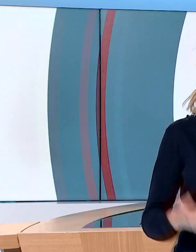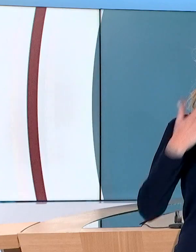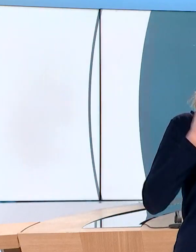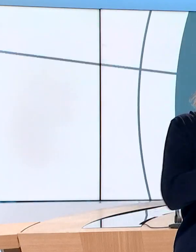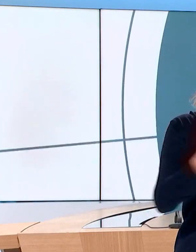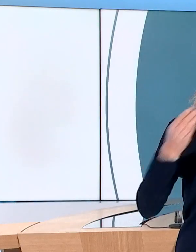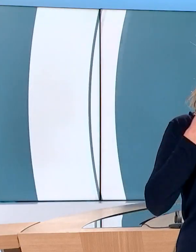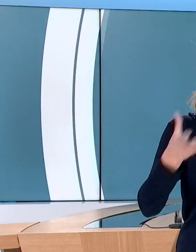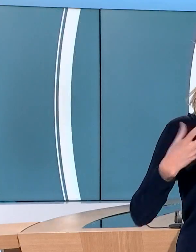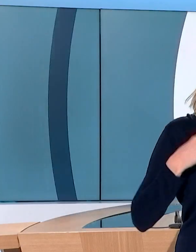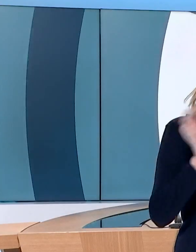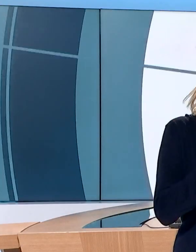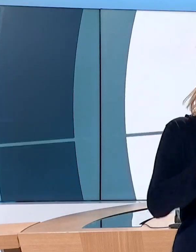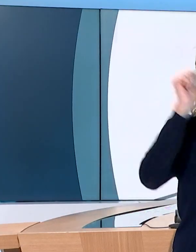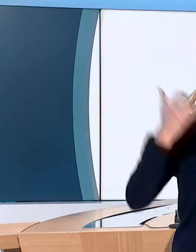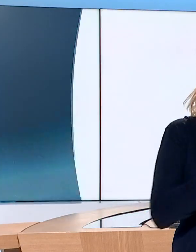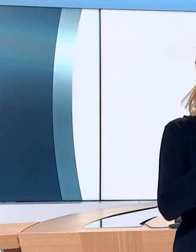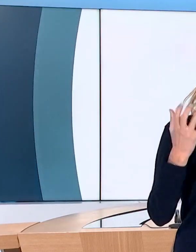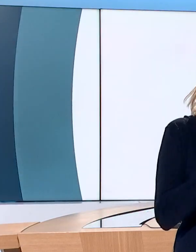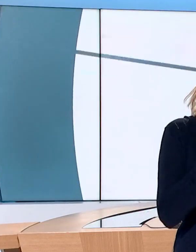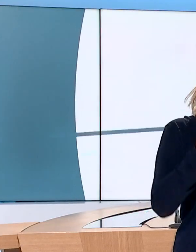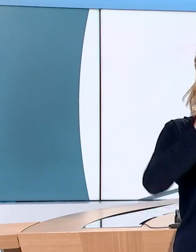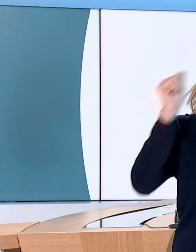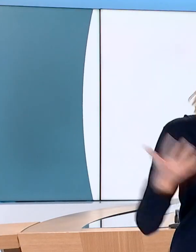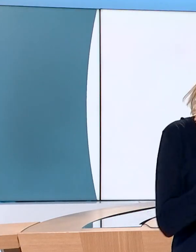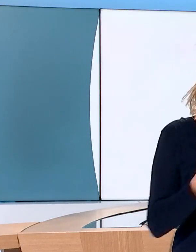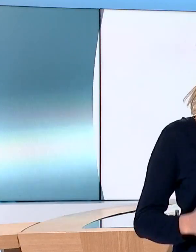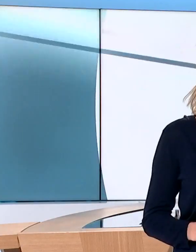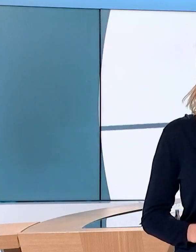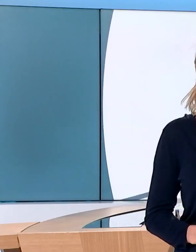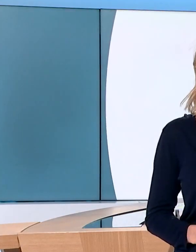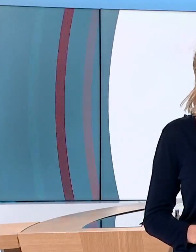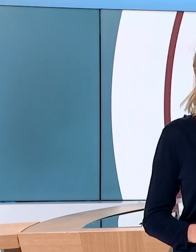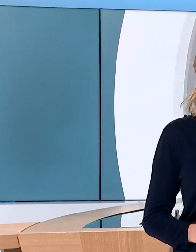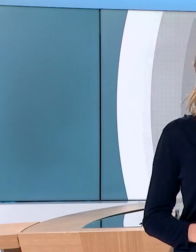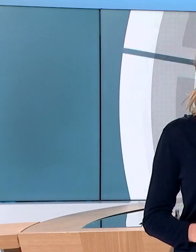Bonjour, bienvenue dans Signe d'Actu, une semaine d'actualité en Nouvelle-Aquitaine et en langue des signes.